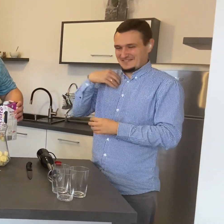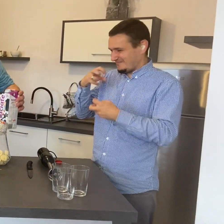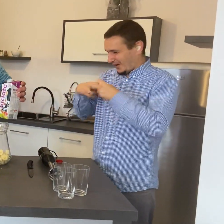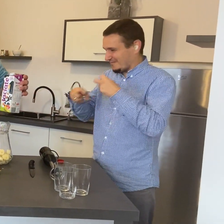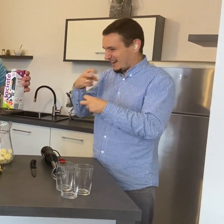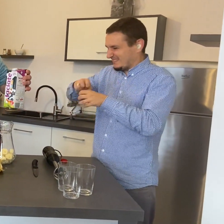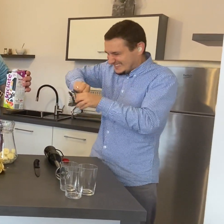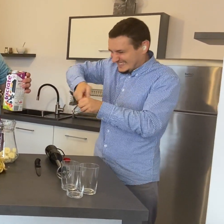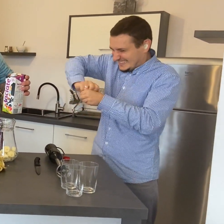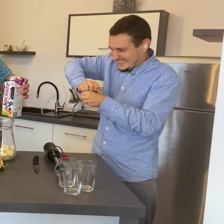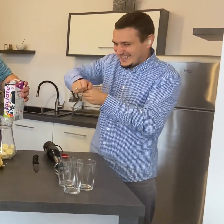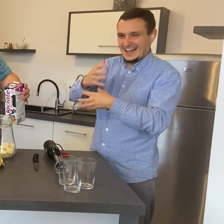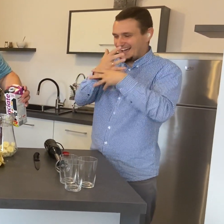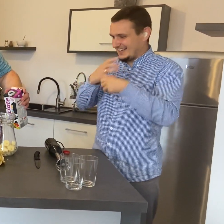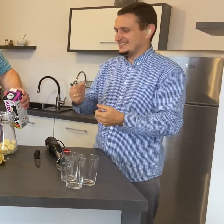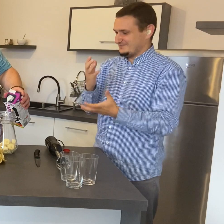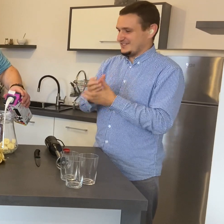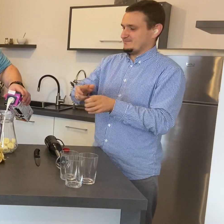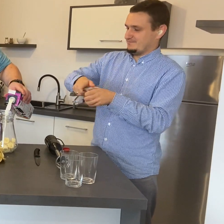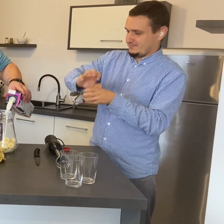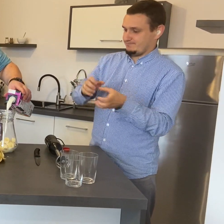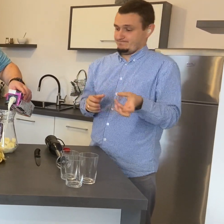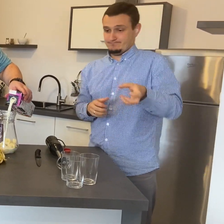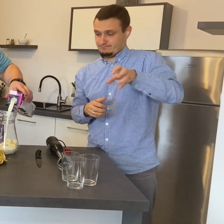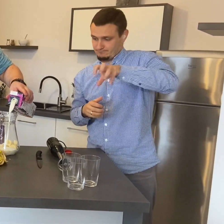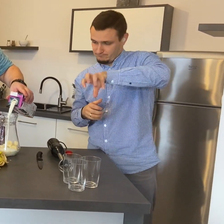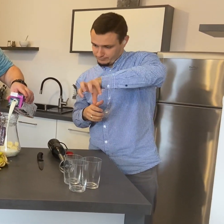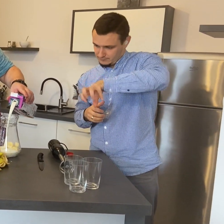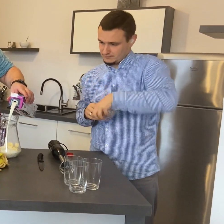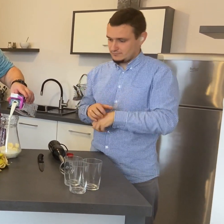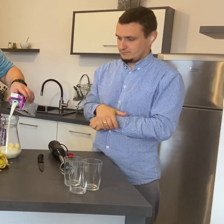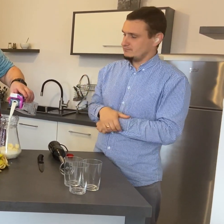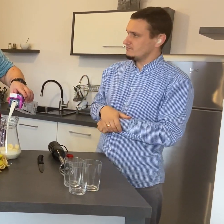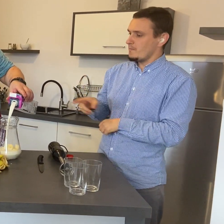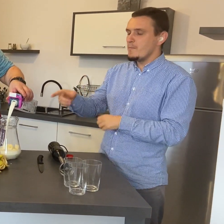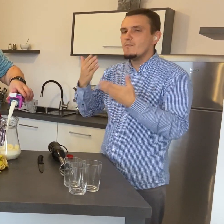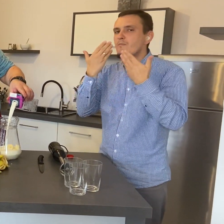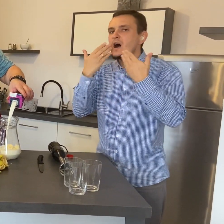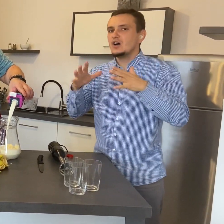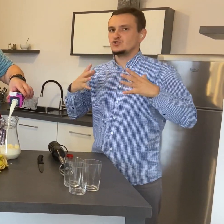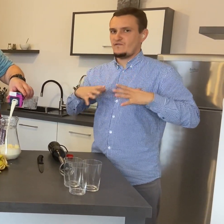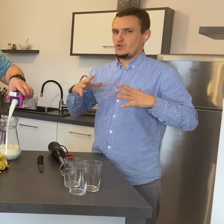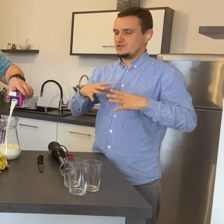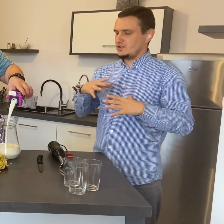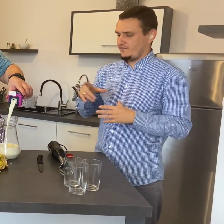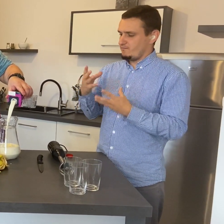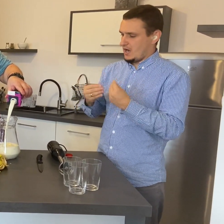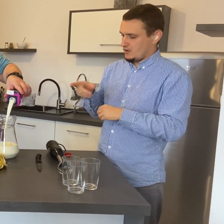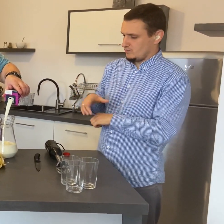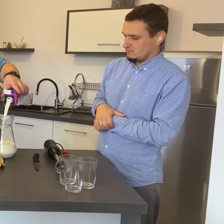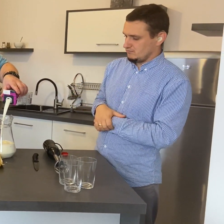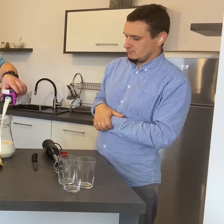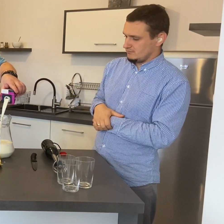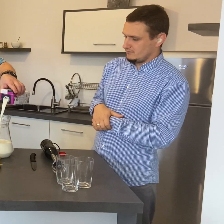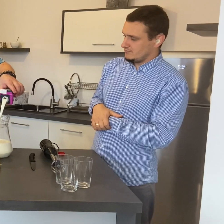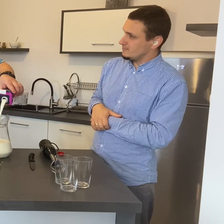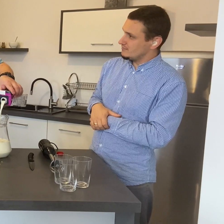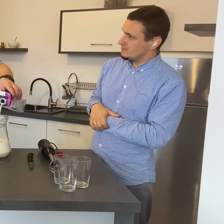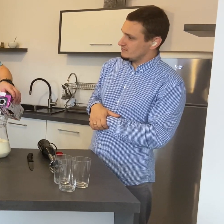Wlewam pełne mleko. Wysokowartościowe. Z pełnym zawartością tłuszczu. Jest naprawdę widać